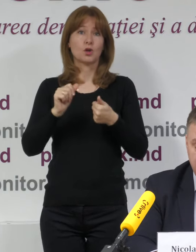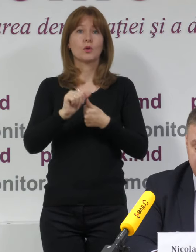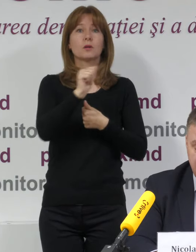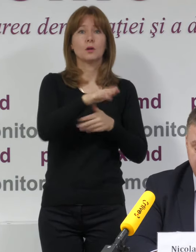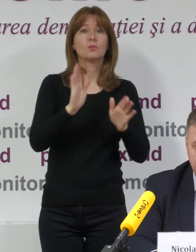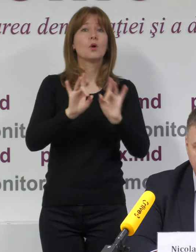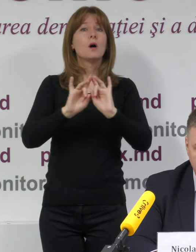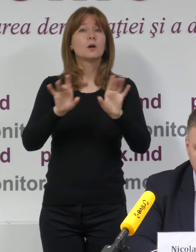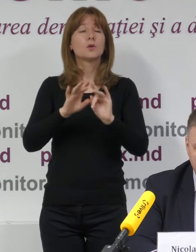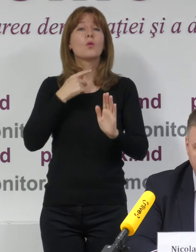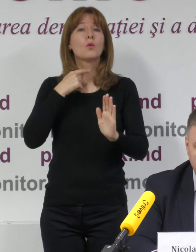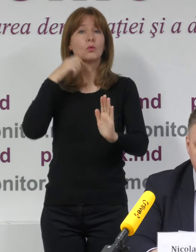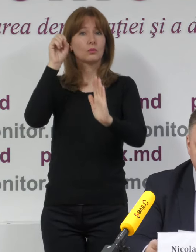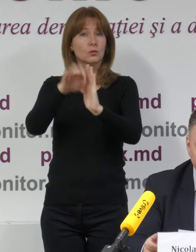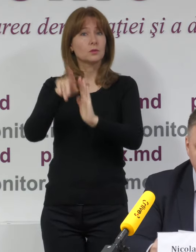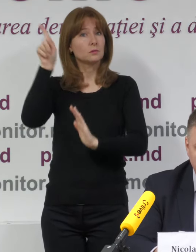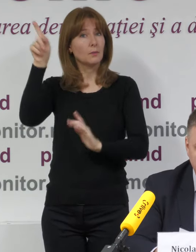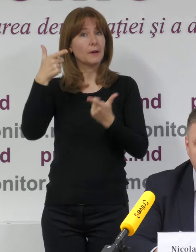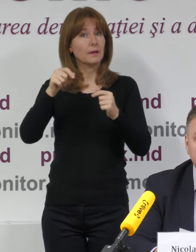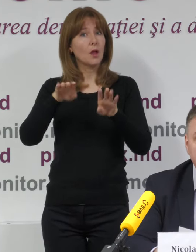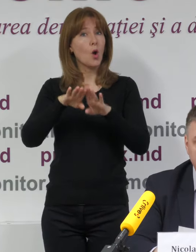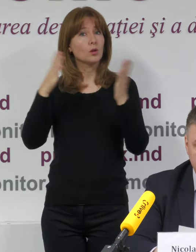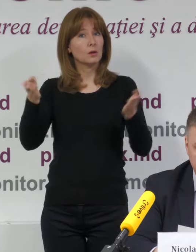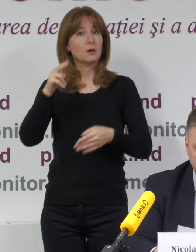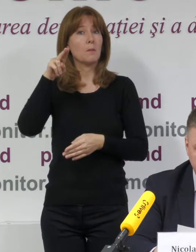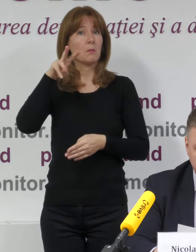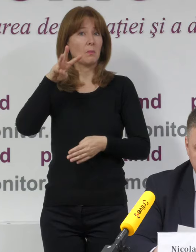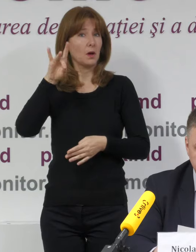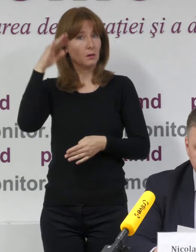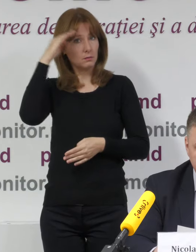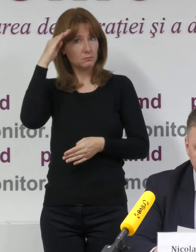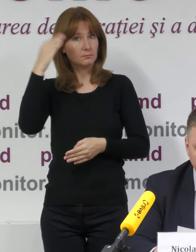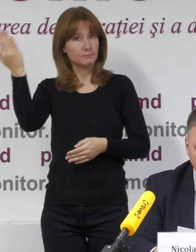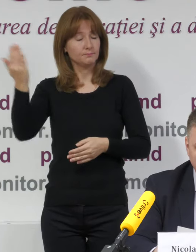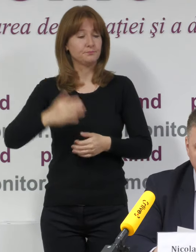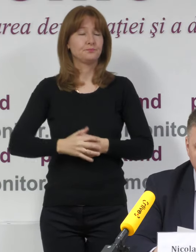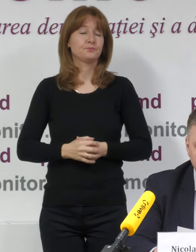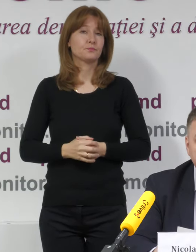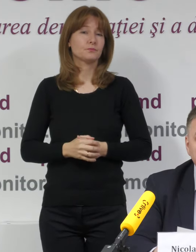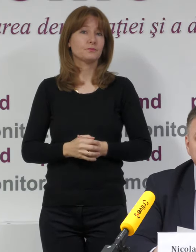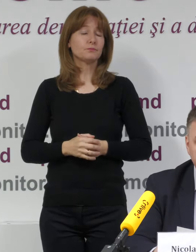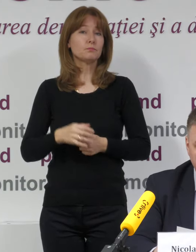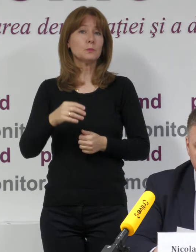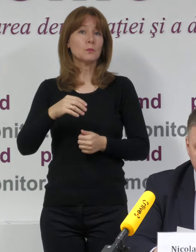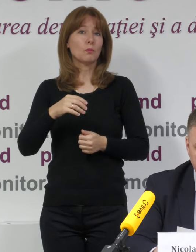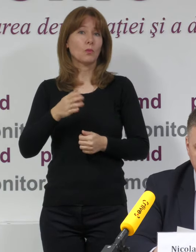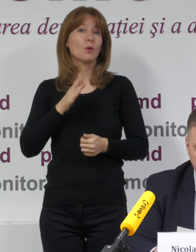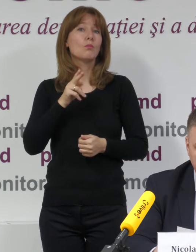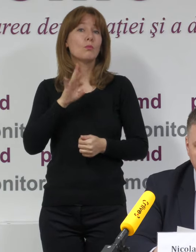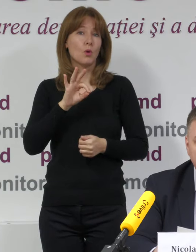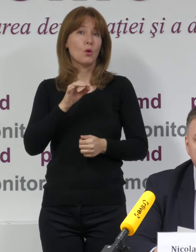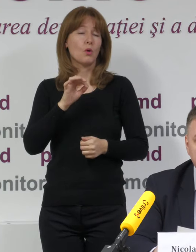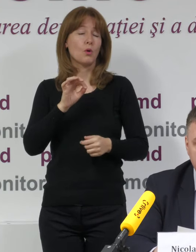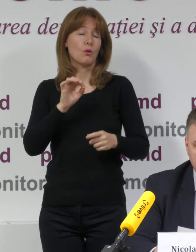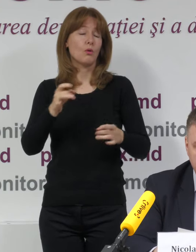pentru secțiile de votare deschise pentru alegătorii din regiunea transnistreană. Potrivit observatorilor noștri,